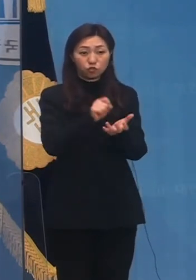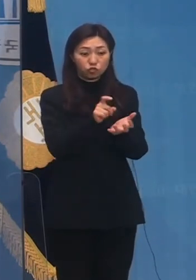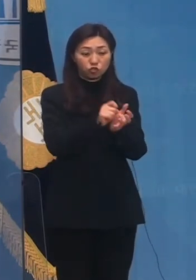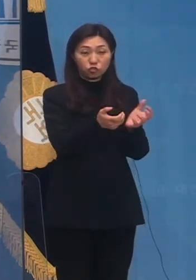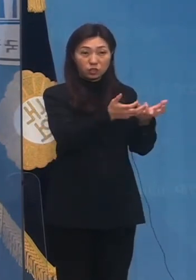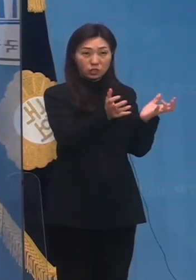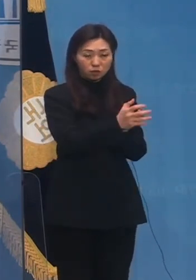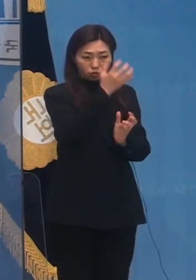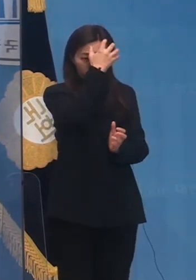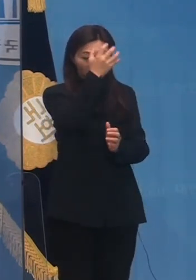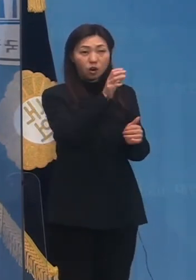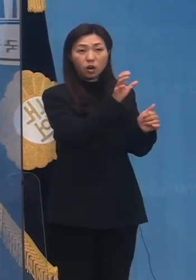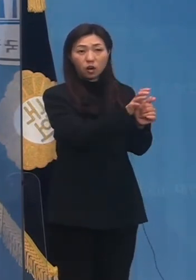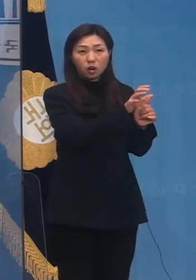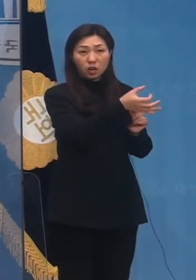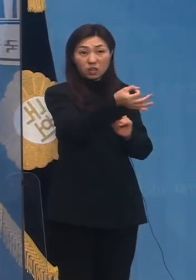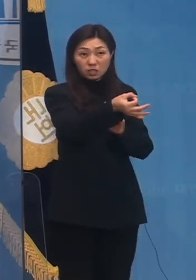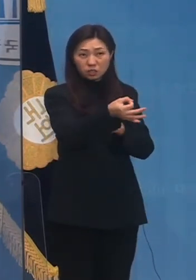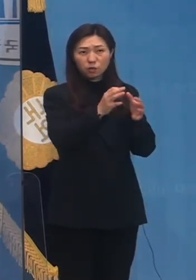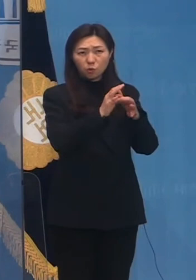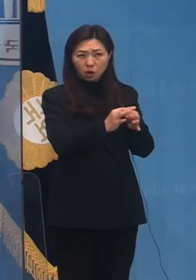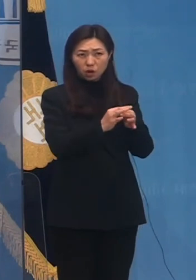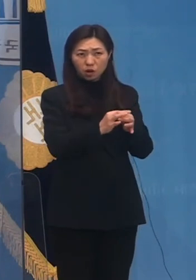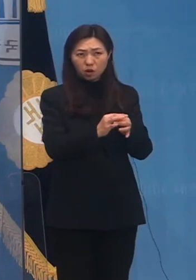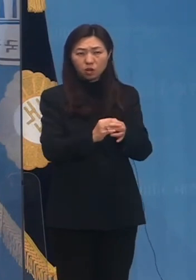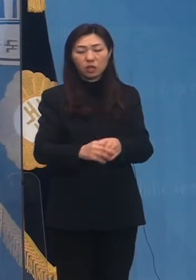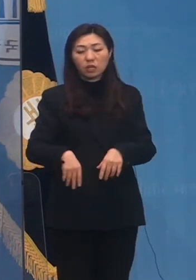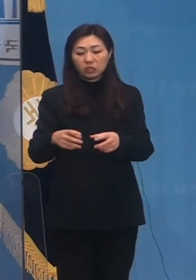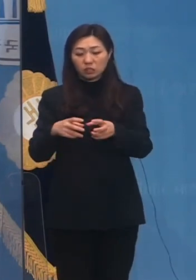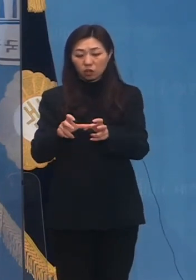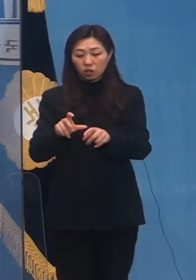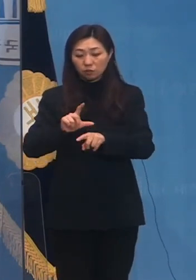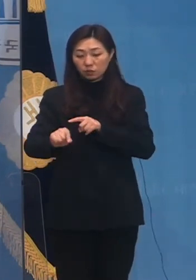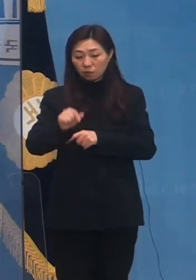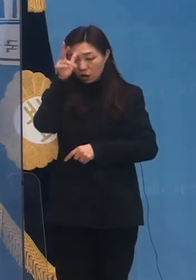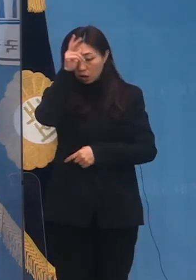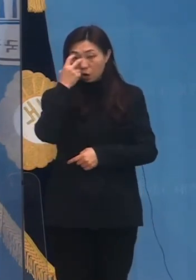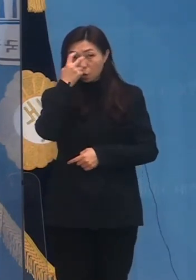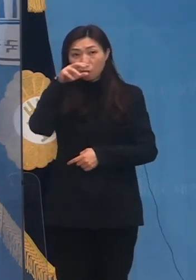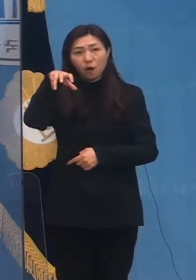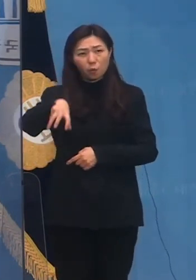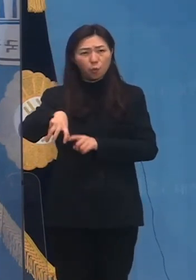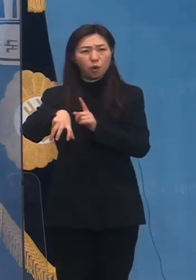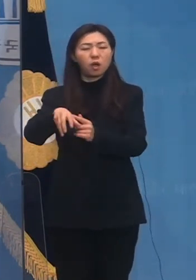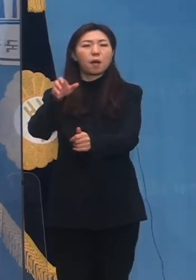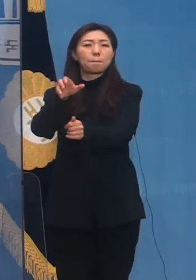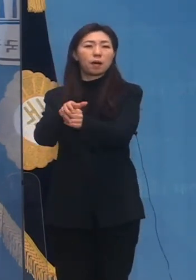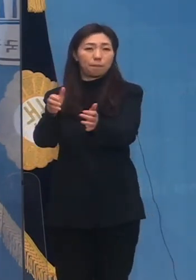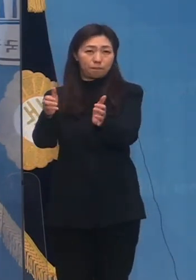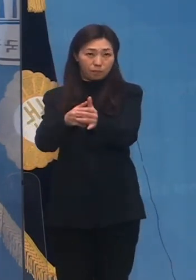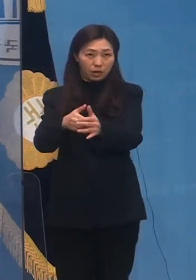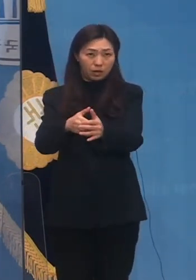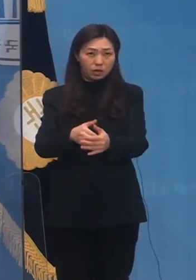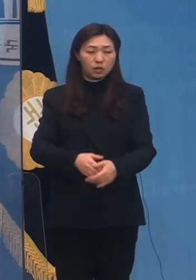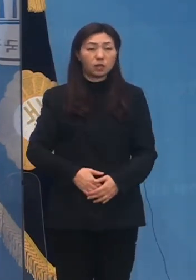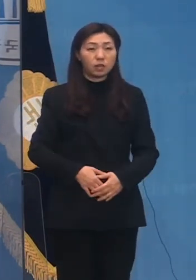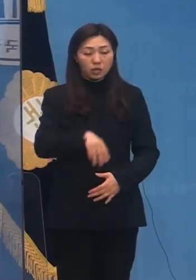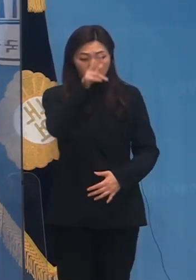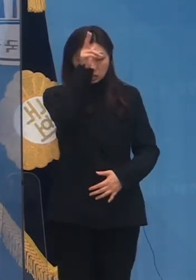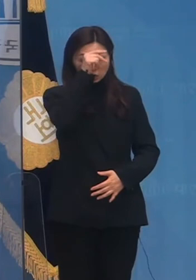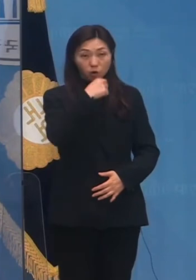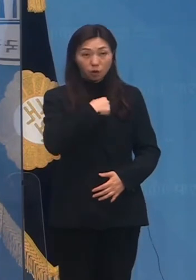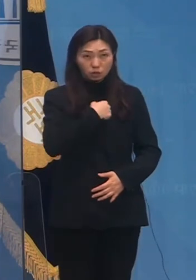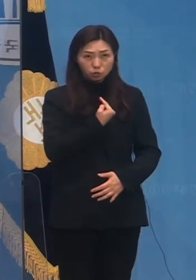분담경찰서가 보아수사하는 것으로 결정되었습니다. 결국 검찰도 스스로 부실수사였다는 점을